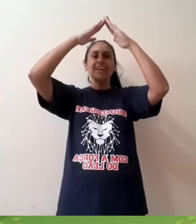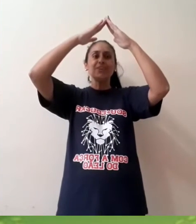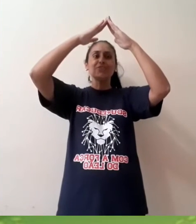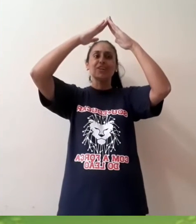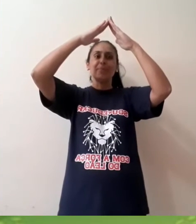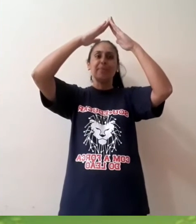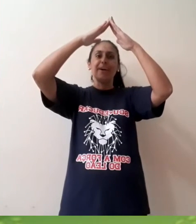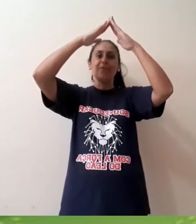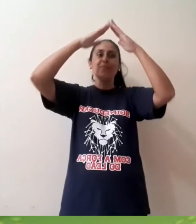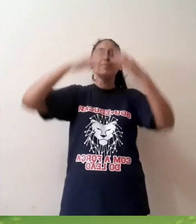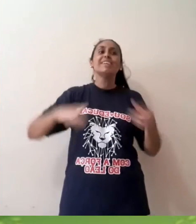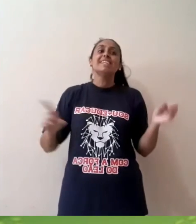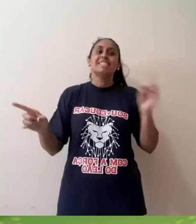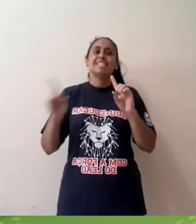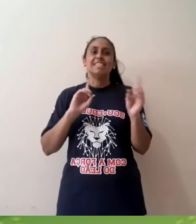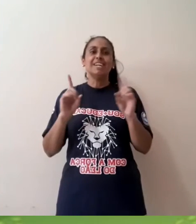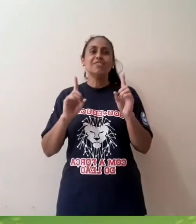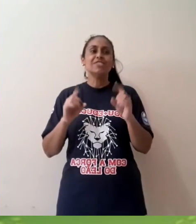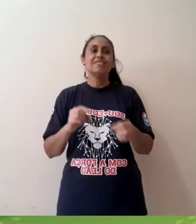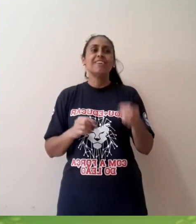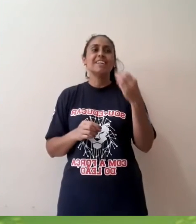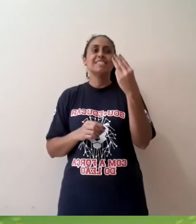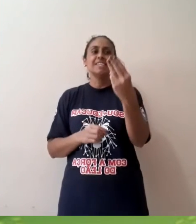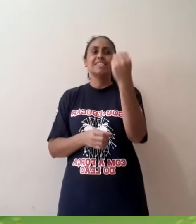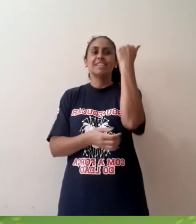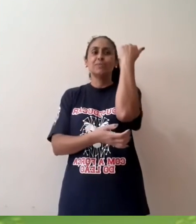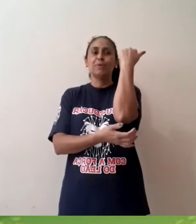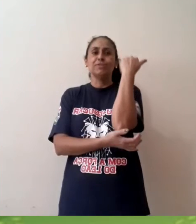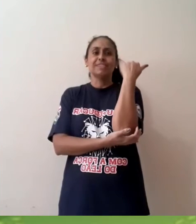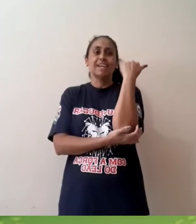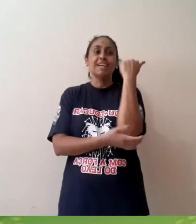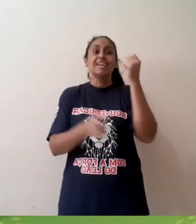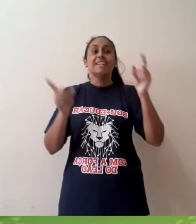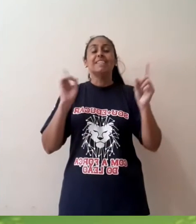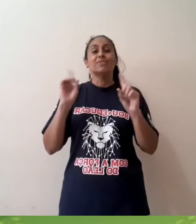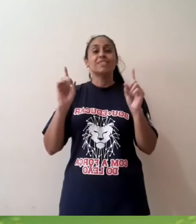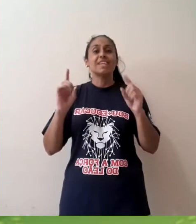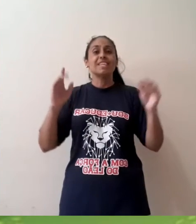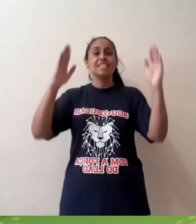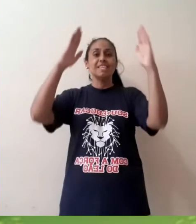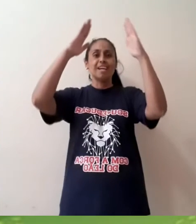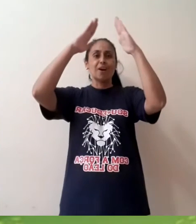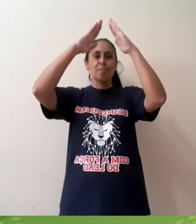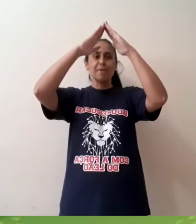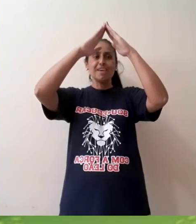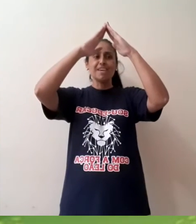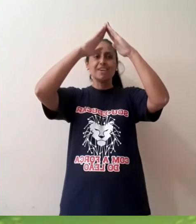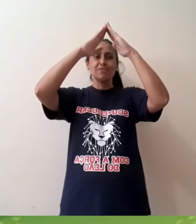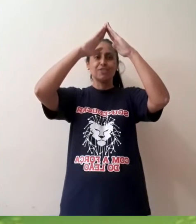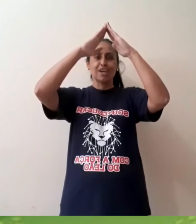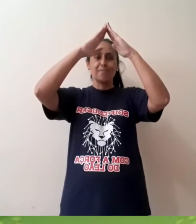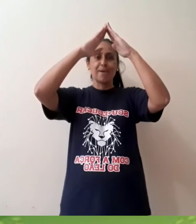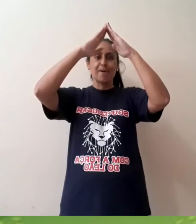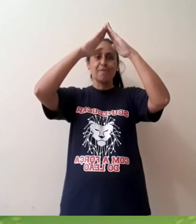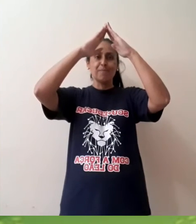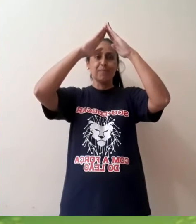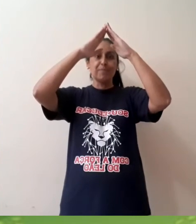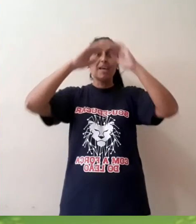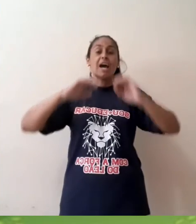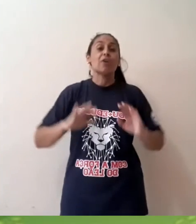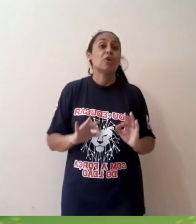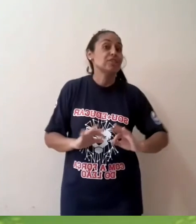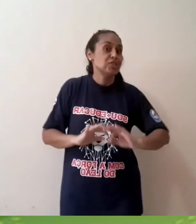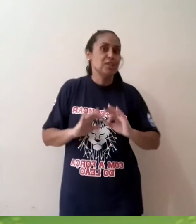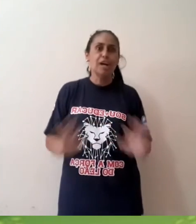o meu chapéu. Se não tivesse três pontas, não seria o meu chapéu.